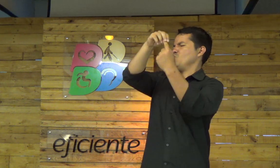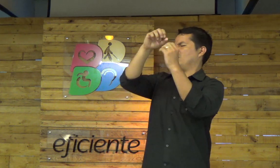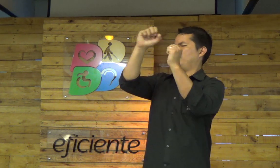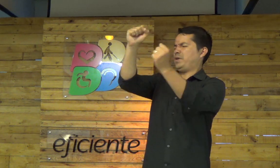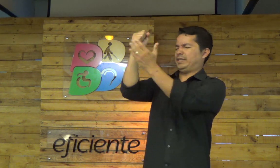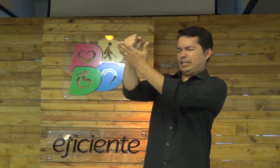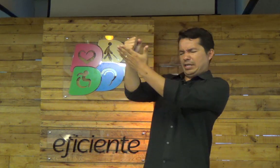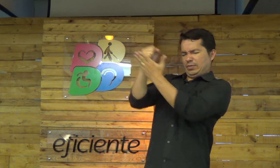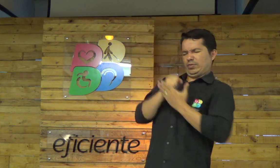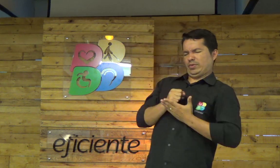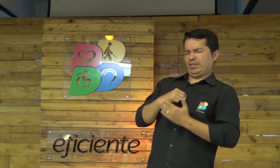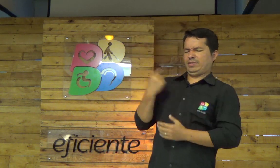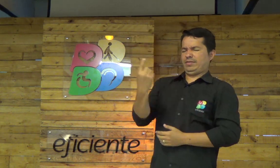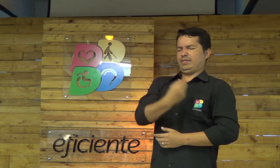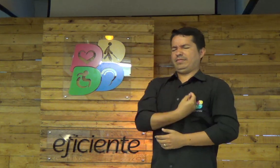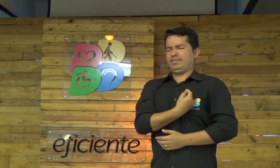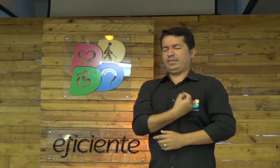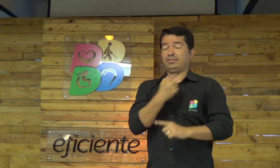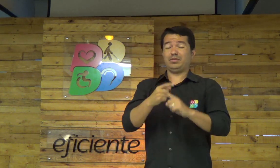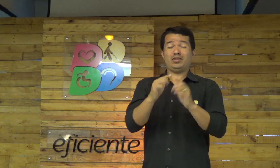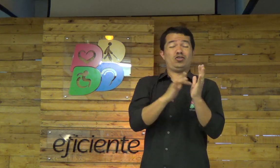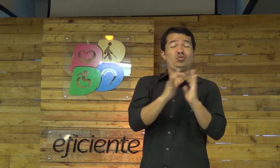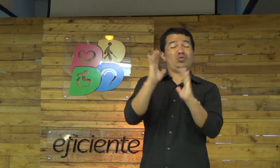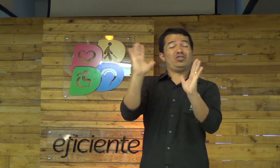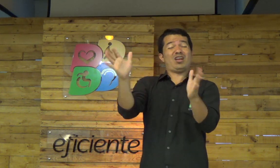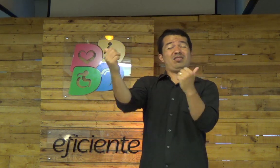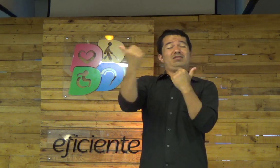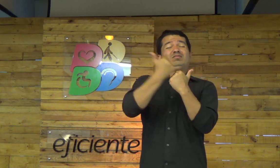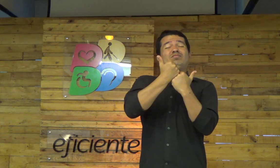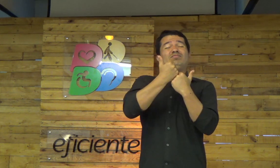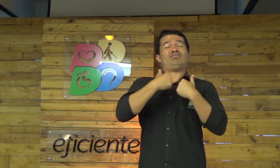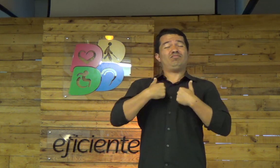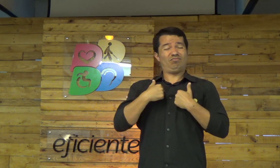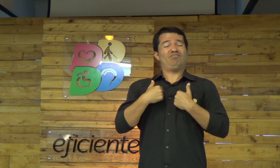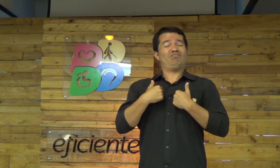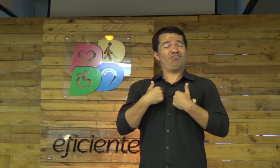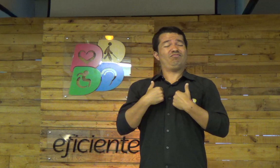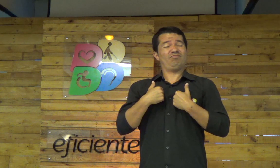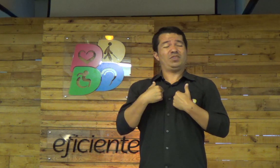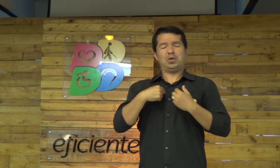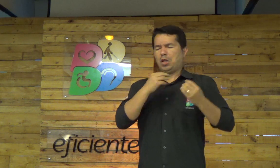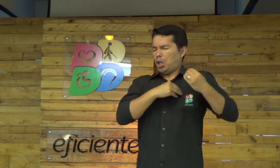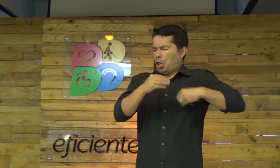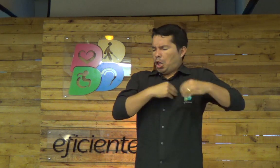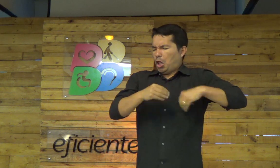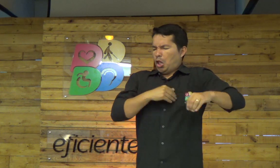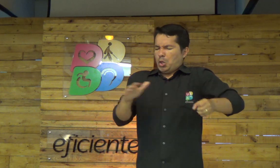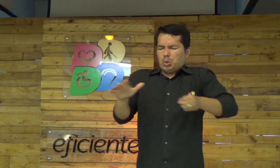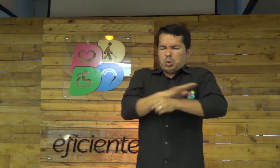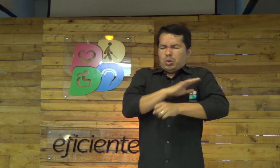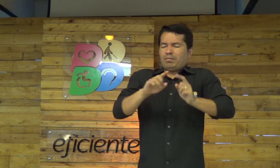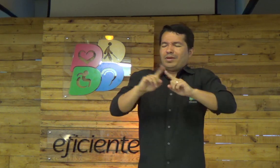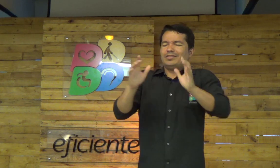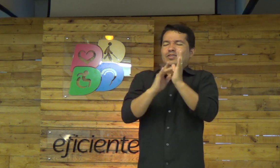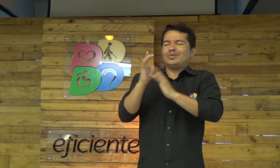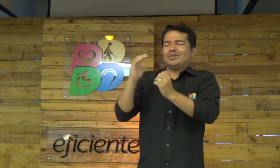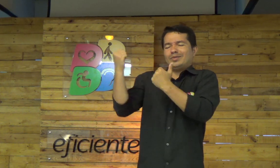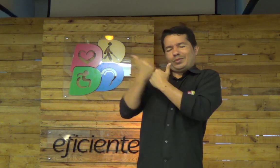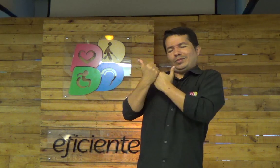que Jesus é o único que pode nos ajudar. Que Jesus me substituiu, que